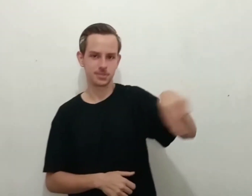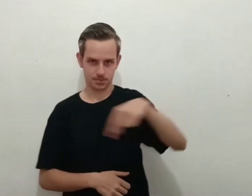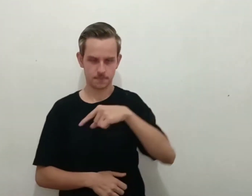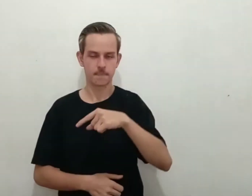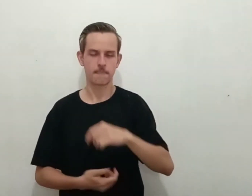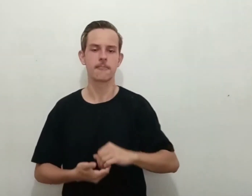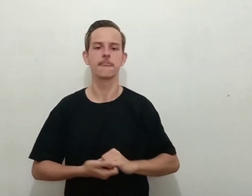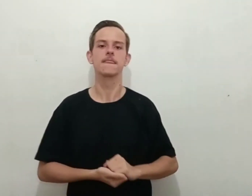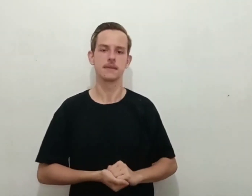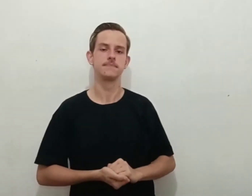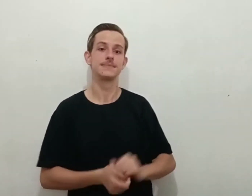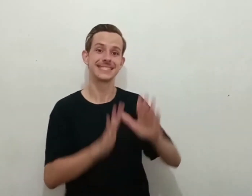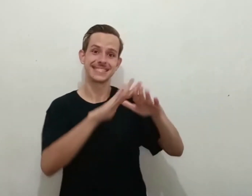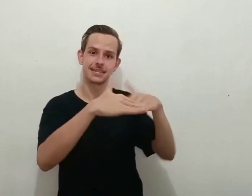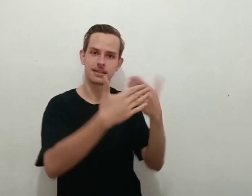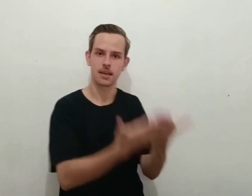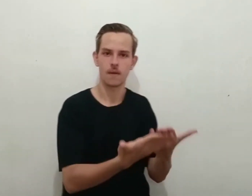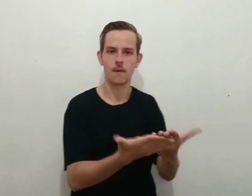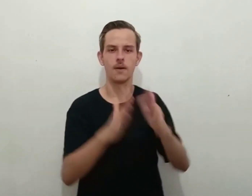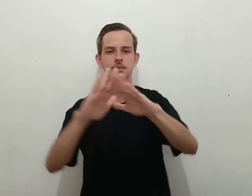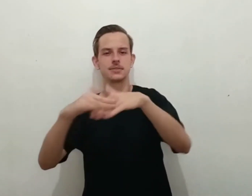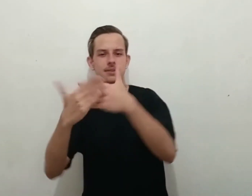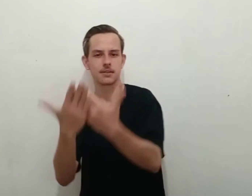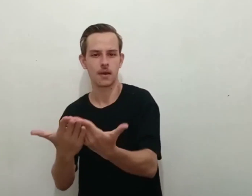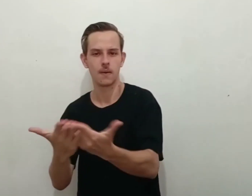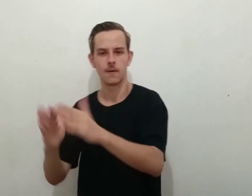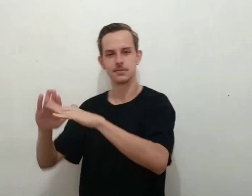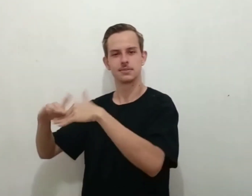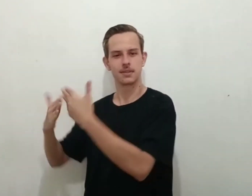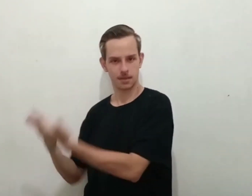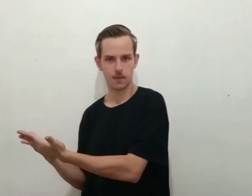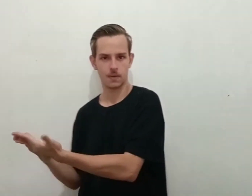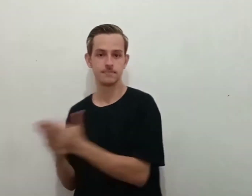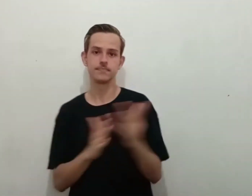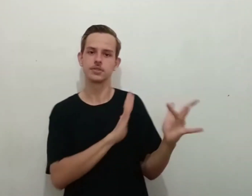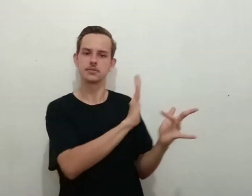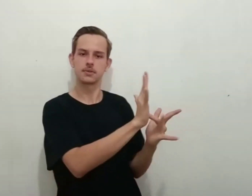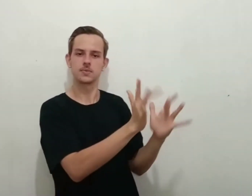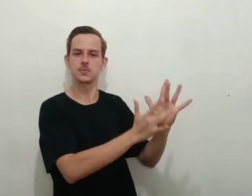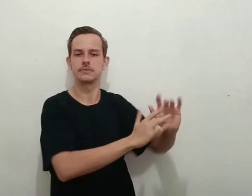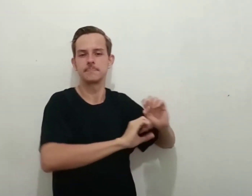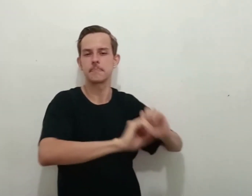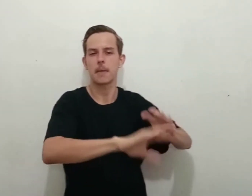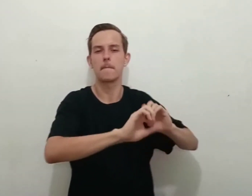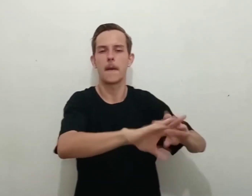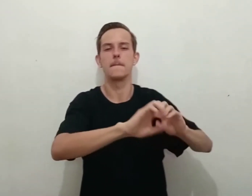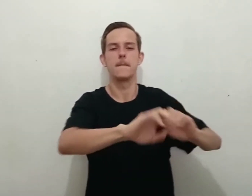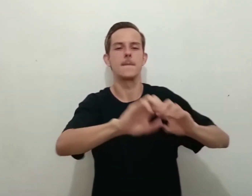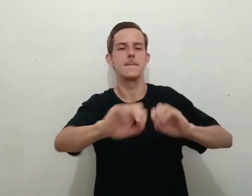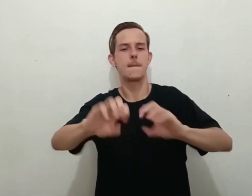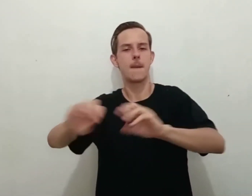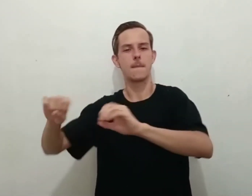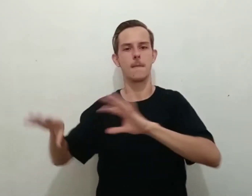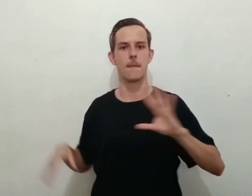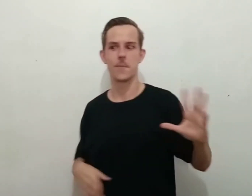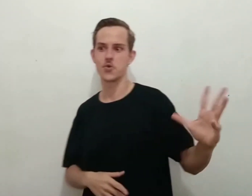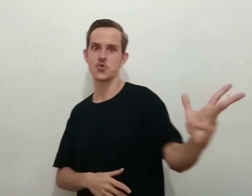Ele ensinava nas suas sinagogas e todos o elogiavam.